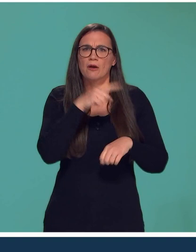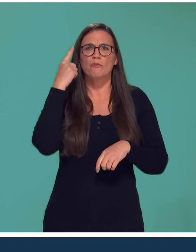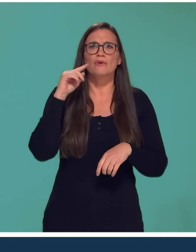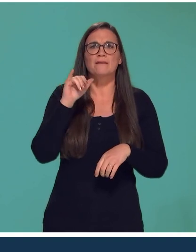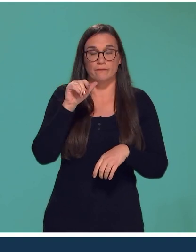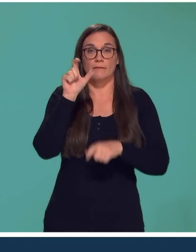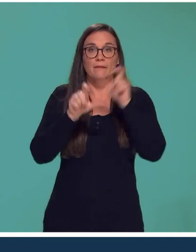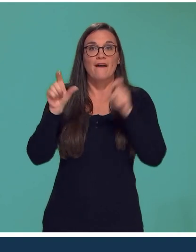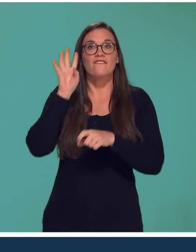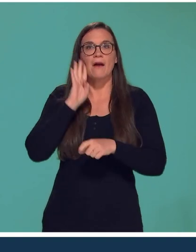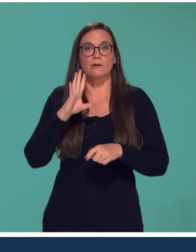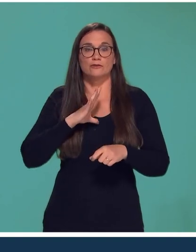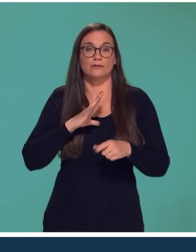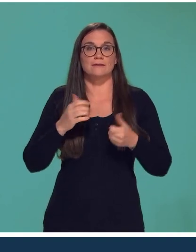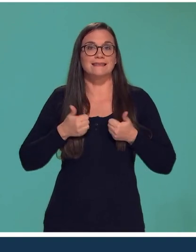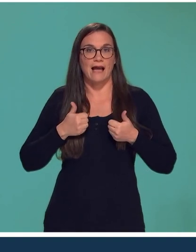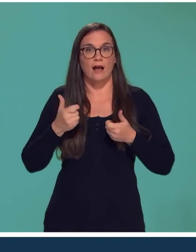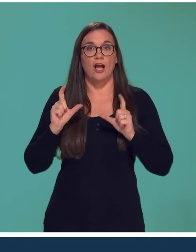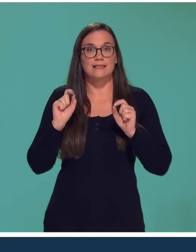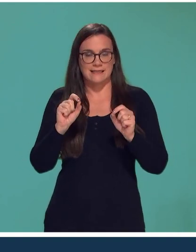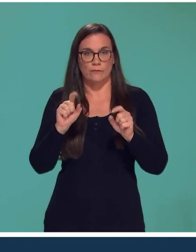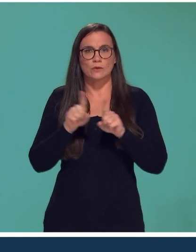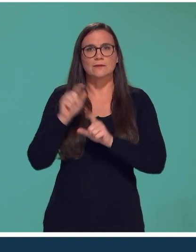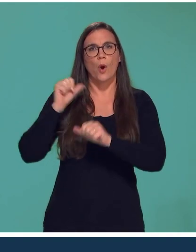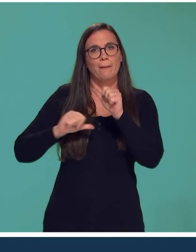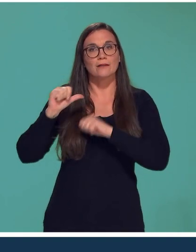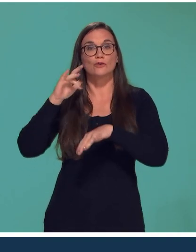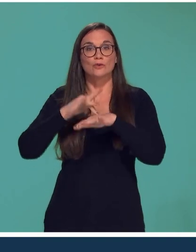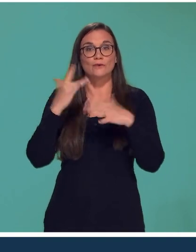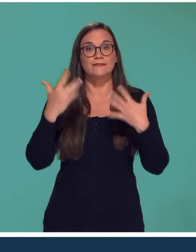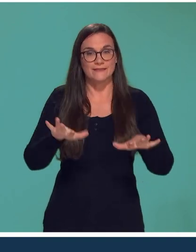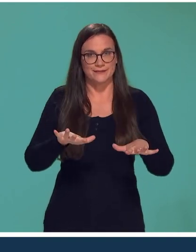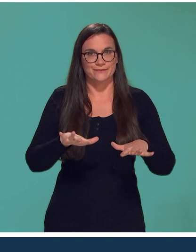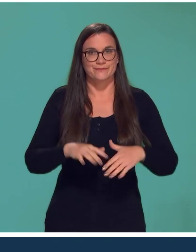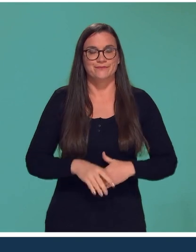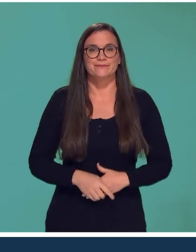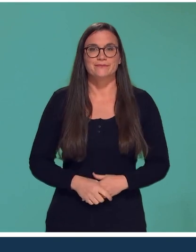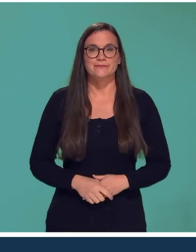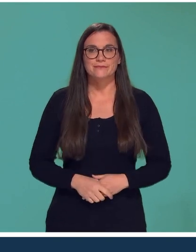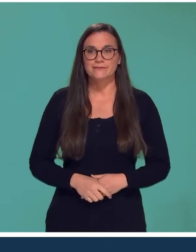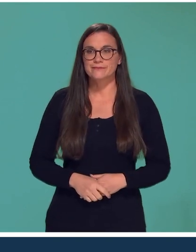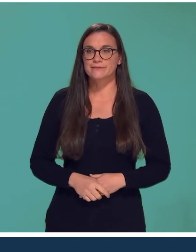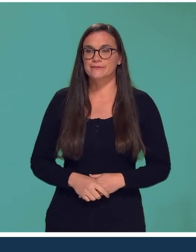soulager les femmes atteintes d'un cancer du sein qui viennent de subir une opération. Ça se place comme ça.